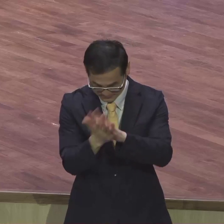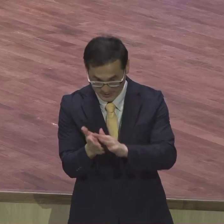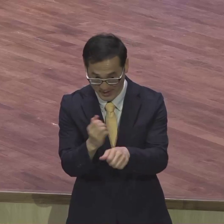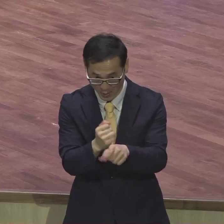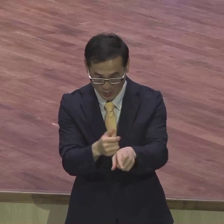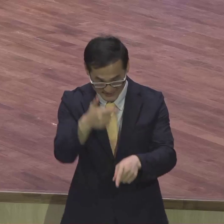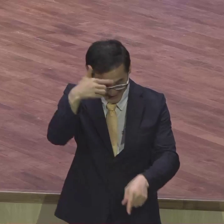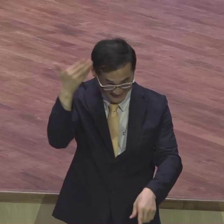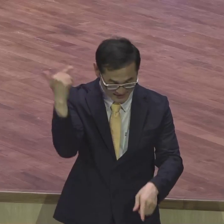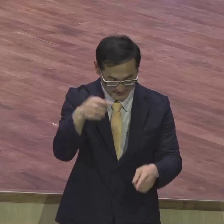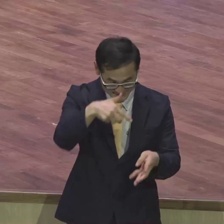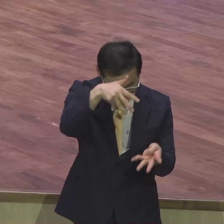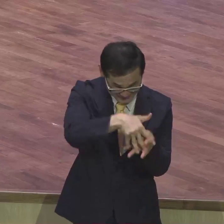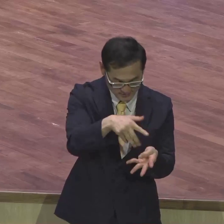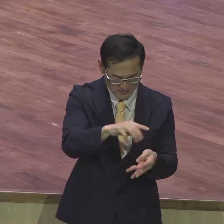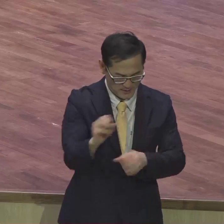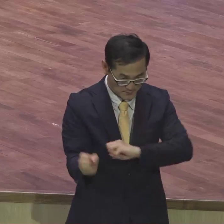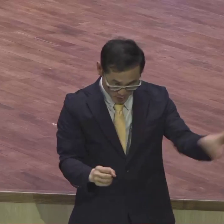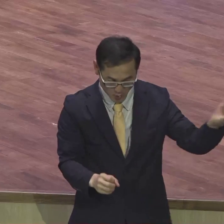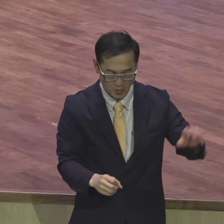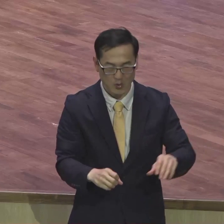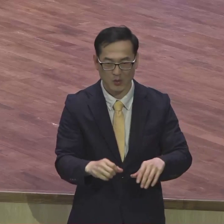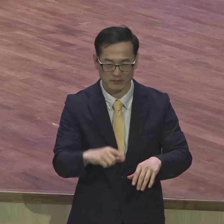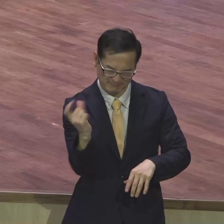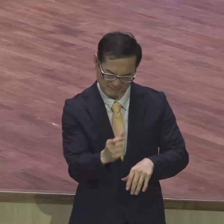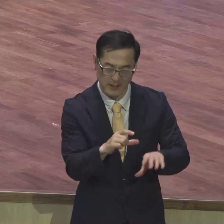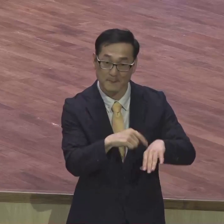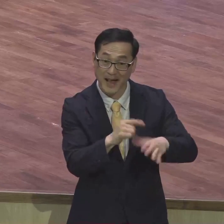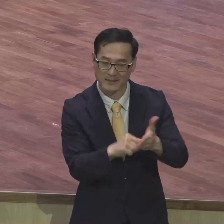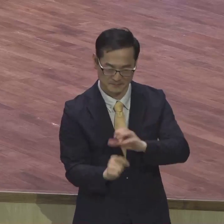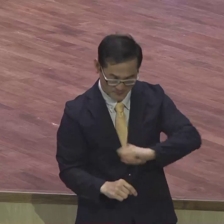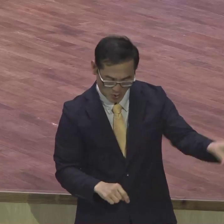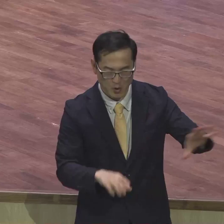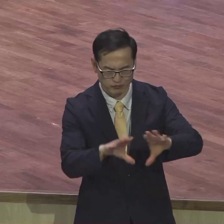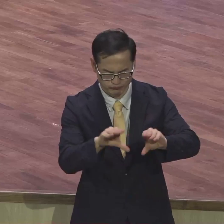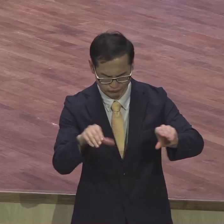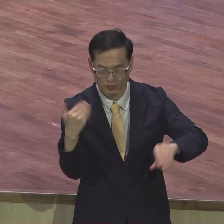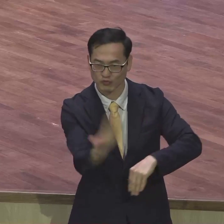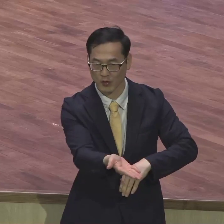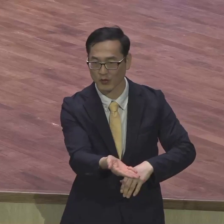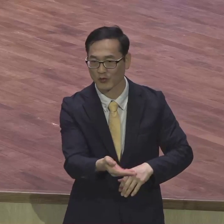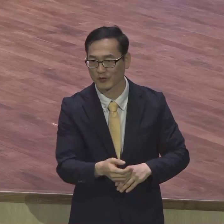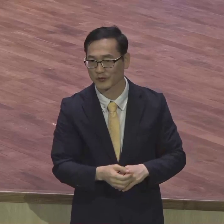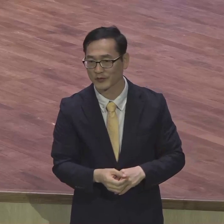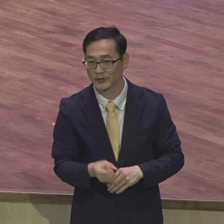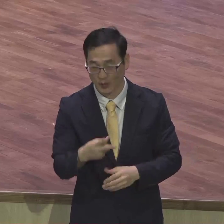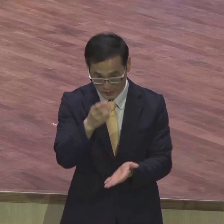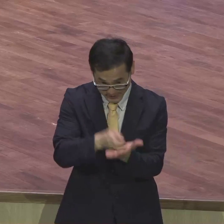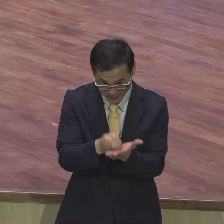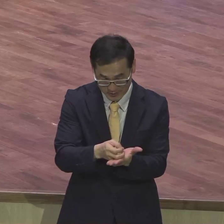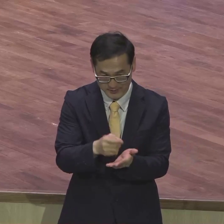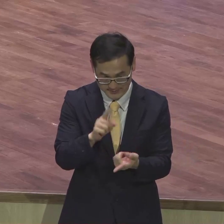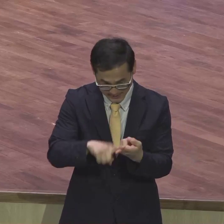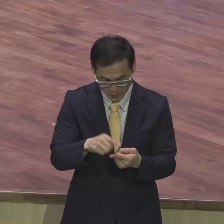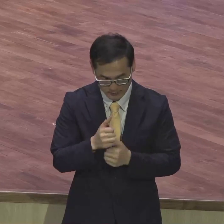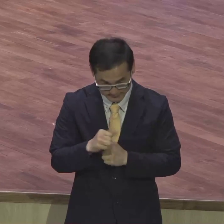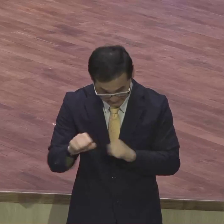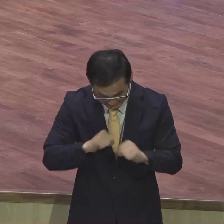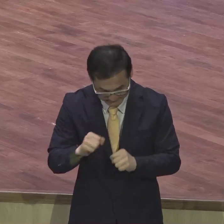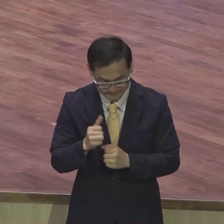부드러운 마음을 줄 것이며 또 내 영을 너희 속에 두어 내 윤례를 행하게 하리니 너희가 내 규례를 지켜